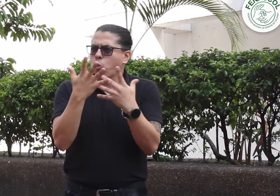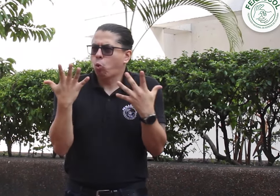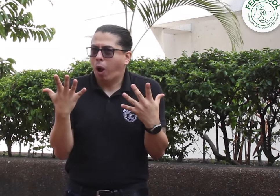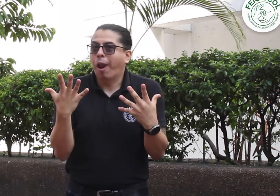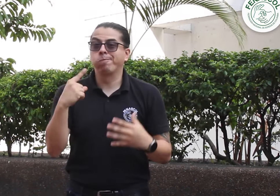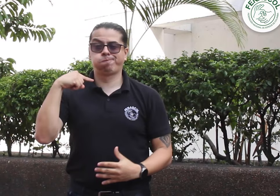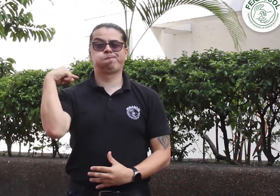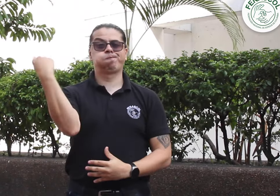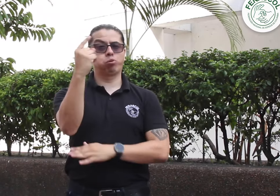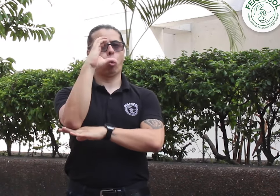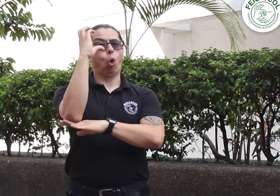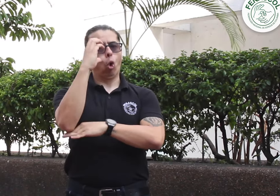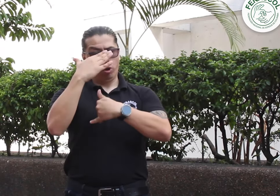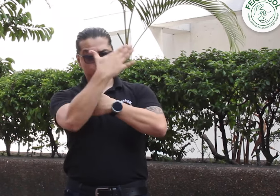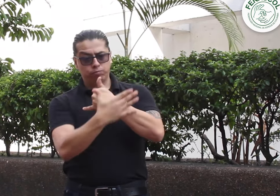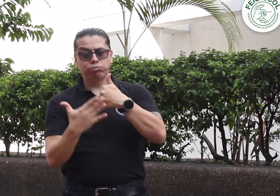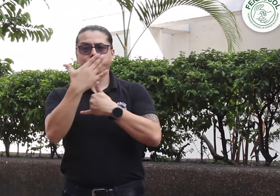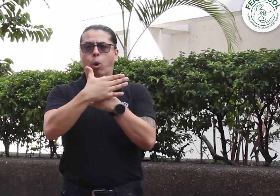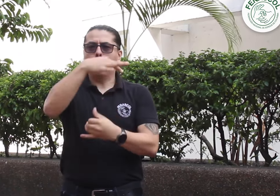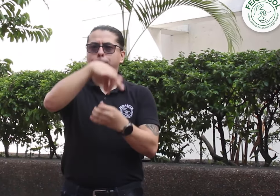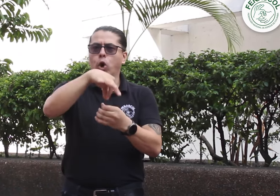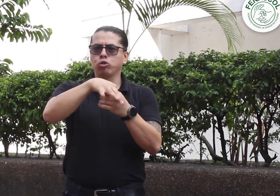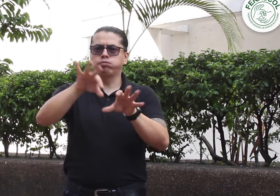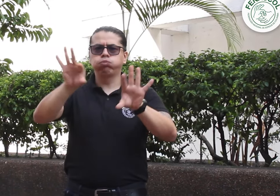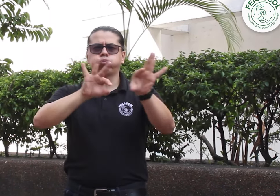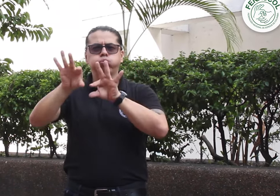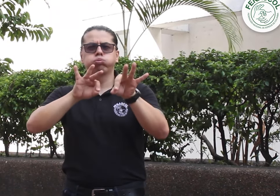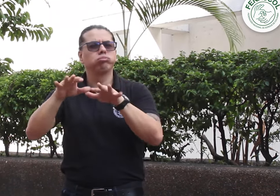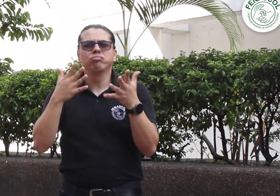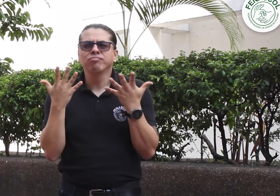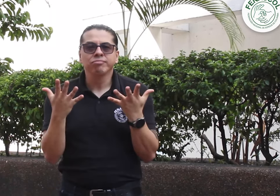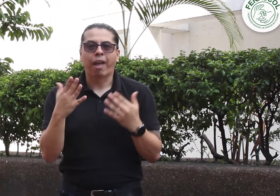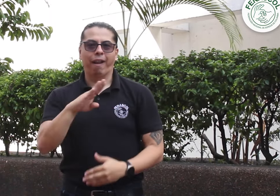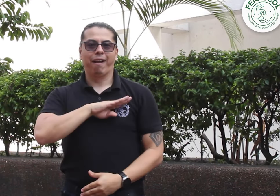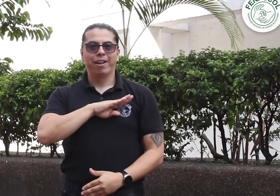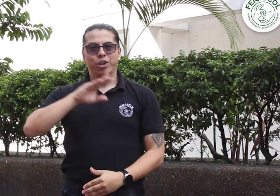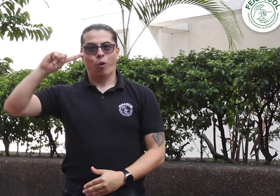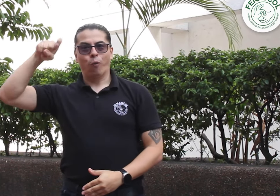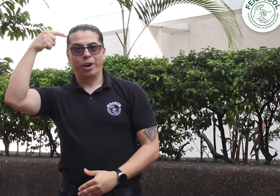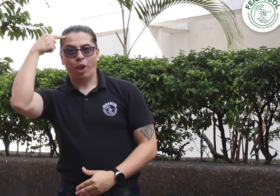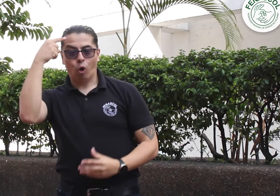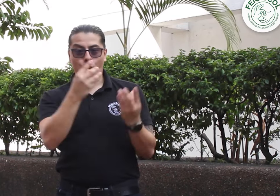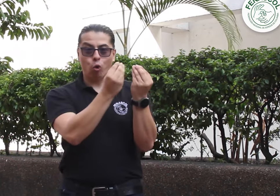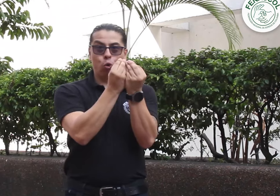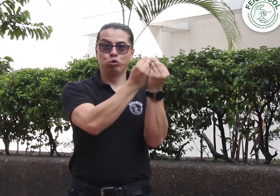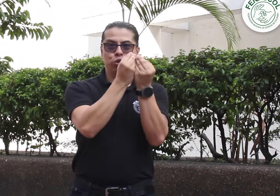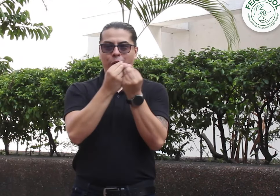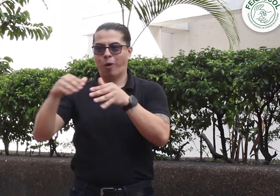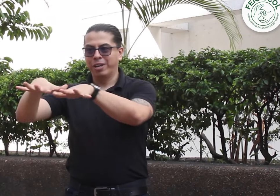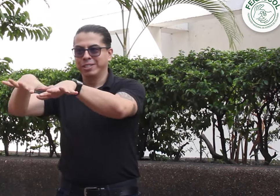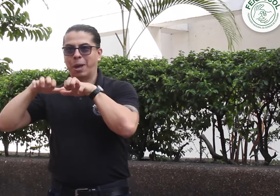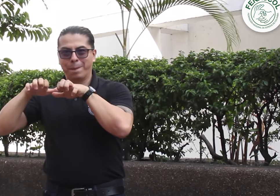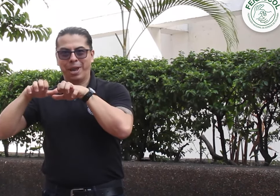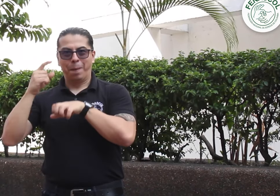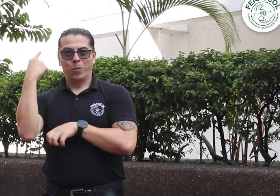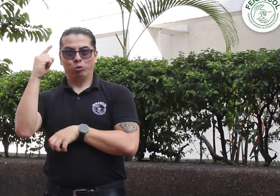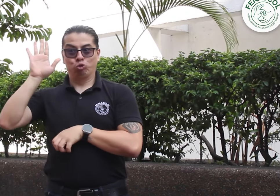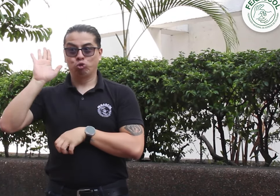suma importancia para la elección de alcaldes, gobernadores, representantes al Consejo y asambleas a nivel nacional. Allí se